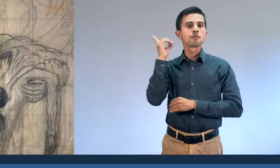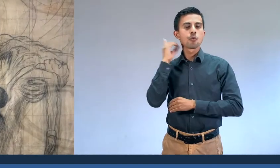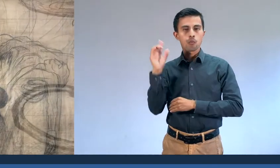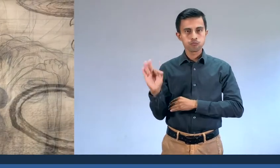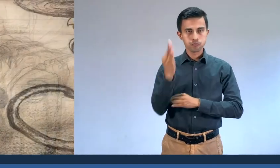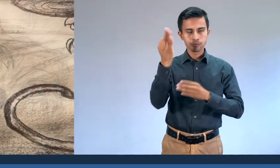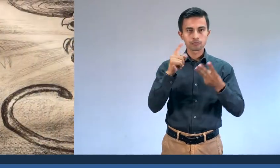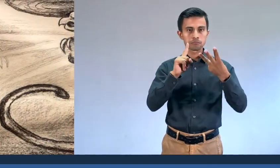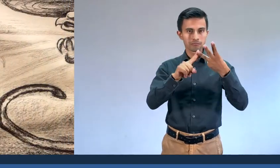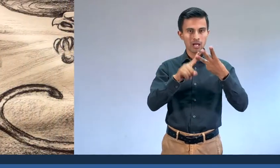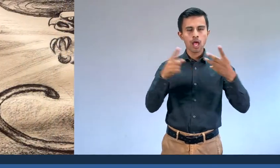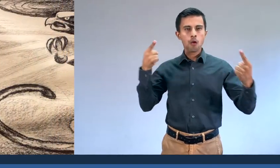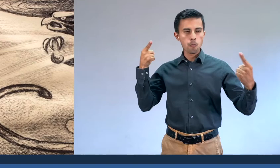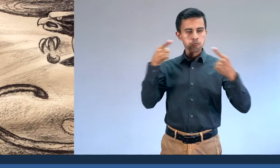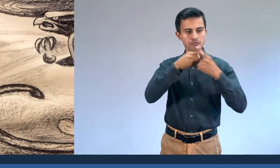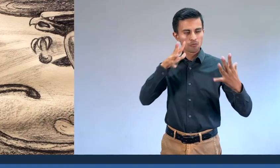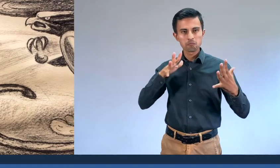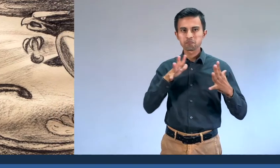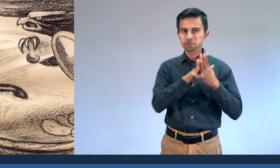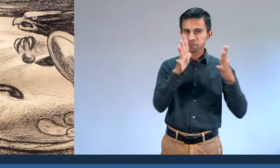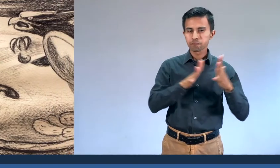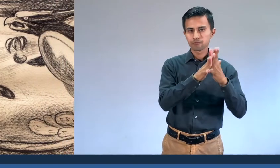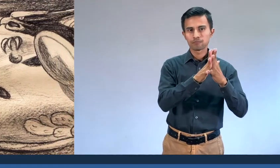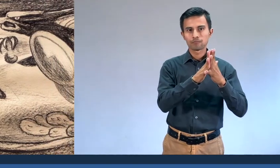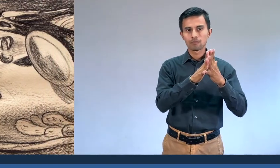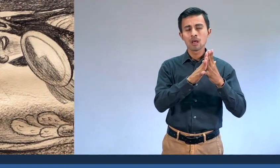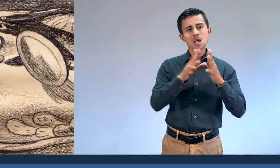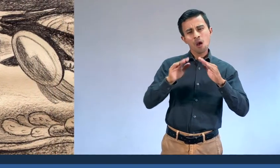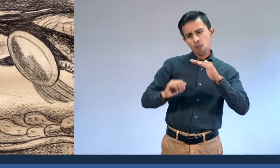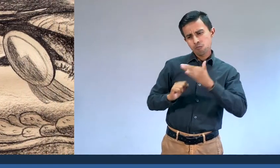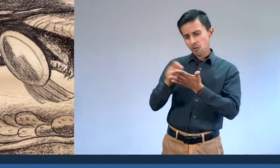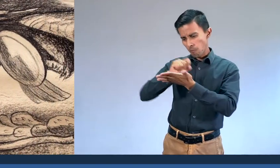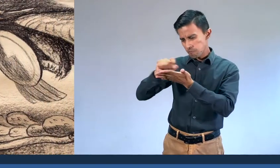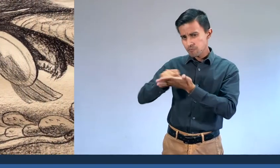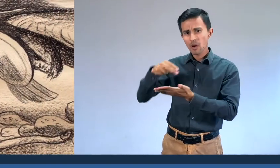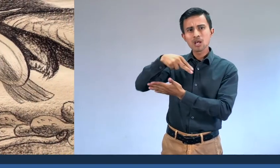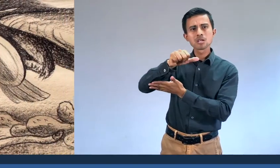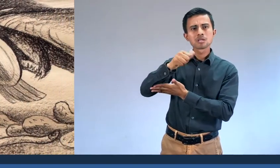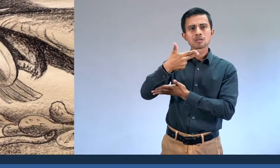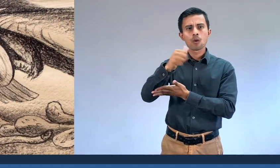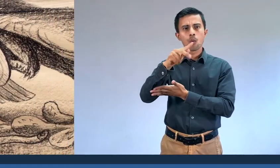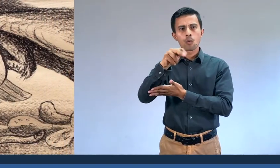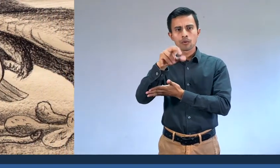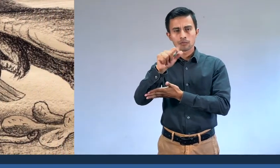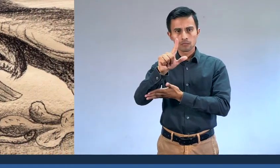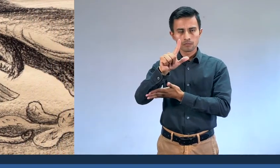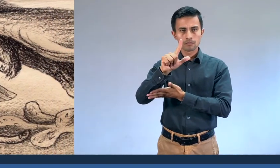Diputados y Lucha de los opuestos, basados en la teogonía de la poesía náhuatl.